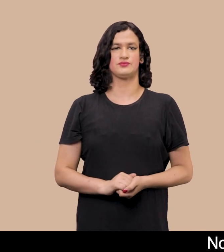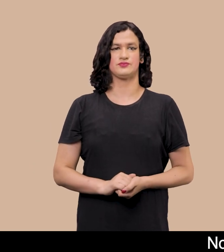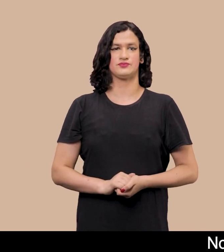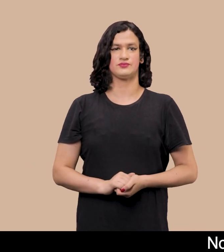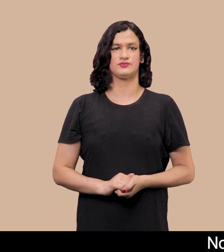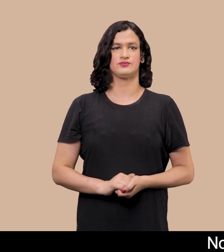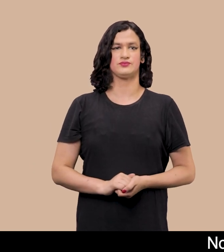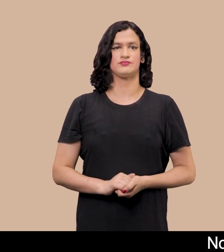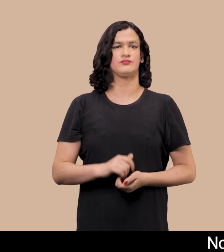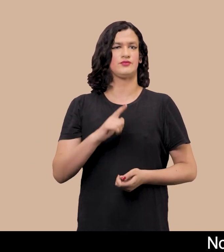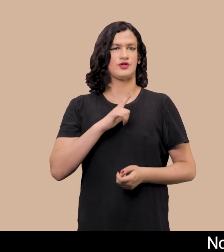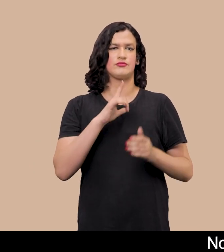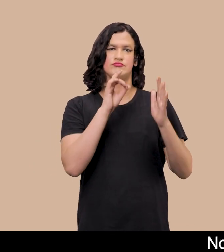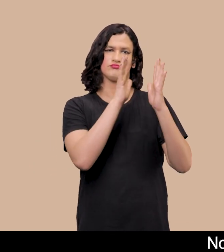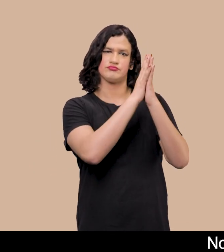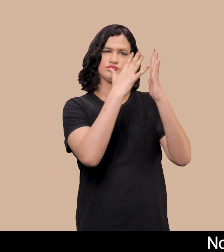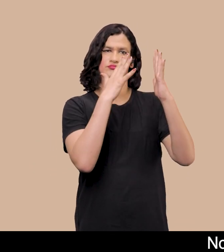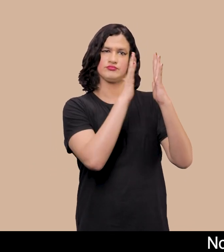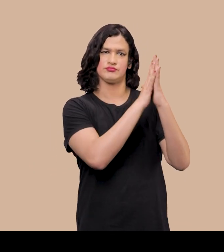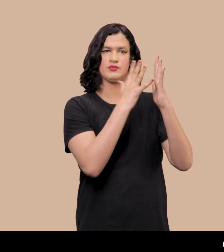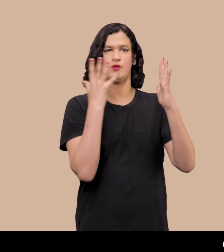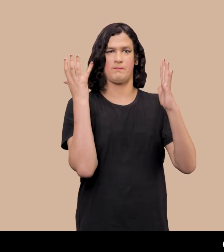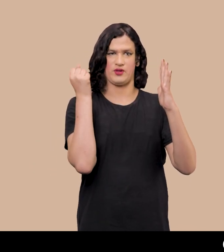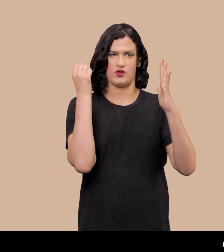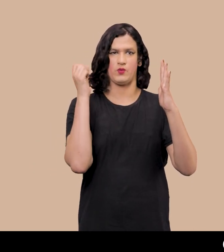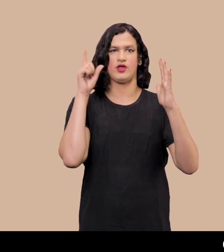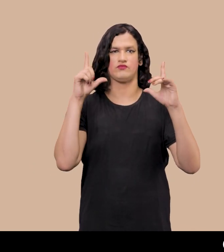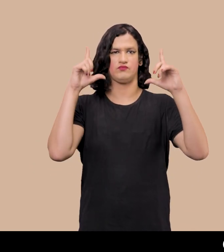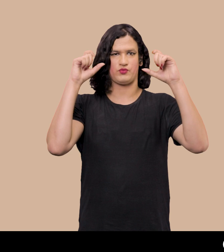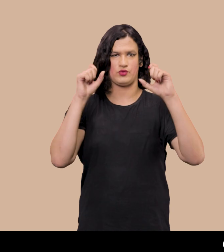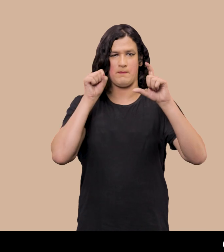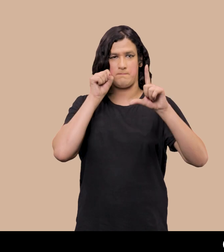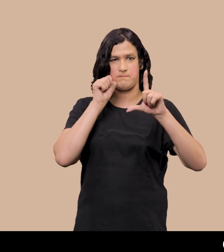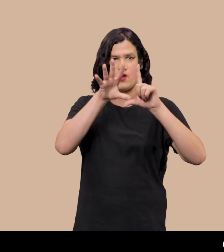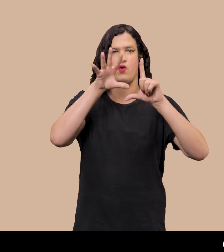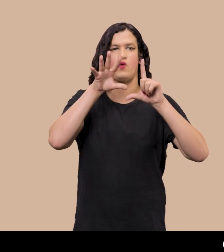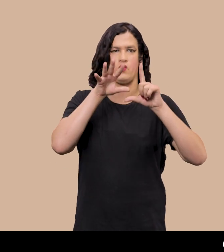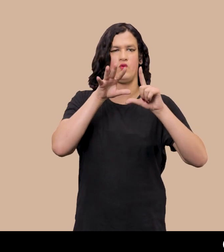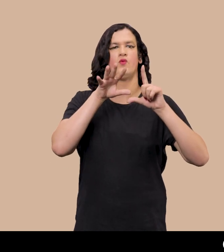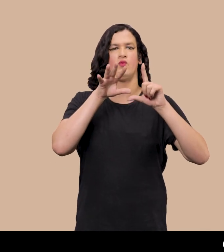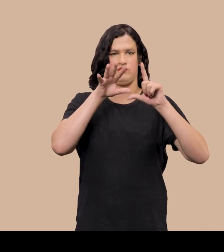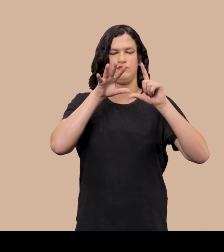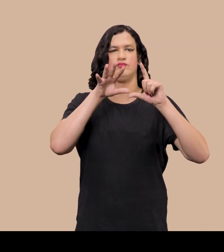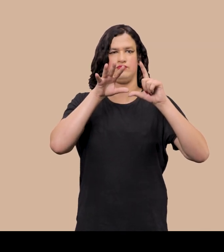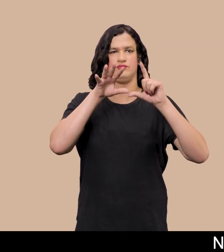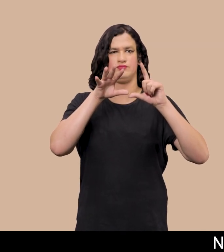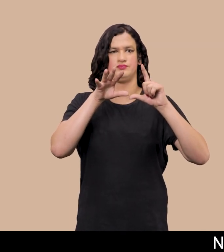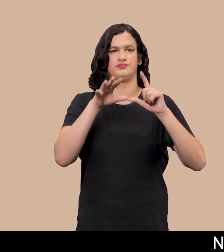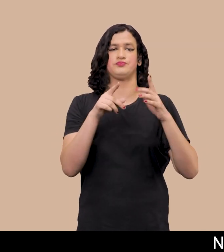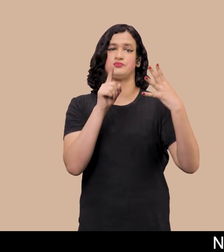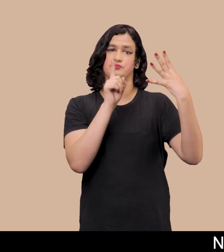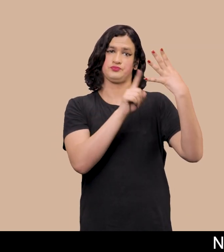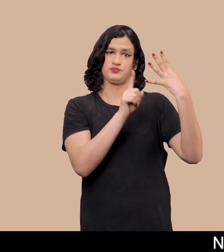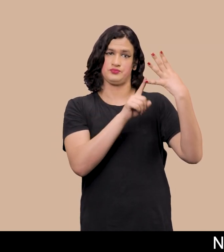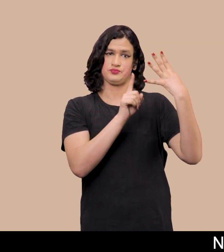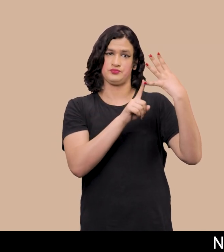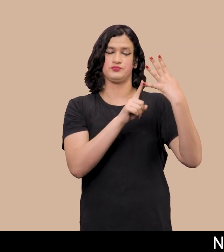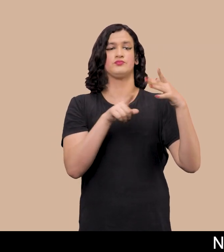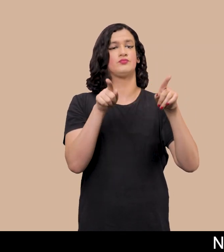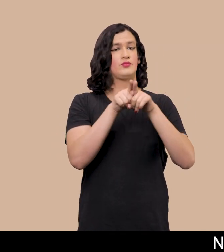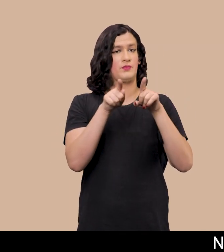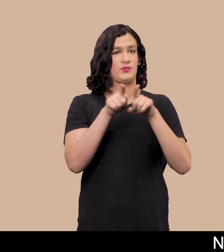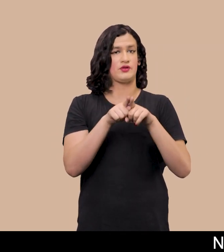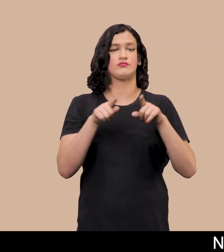No centro da imagem, há um reflexo branco Como de um flash que estourou sobre a obra Na quarta fotografia,